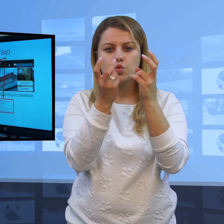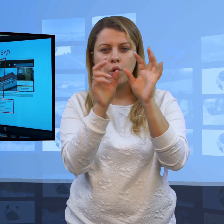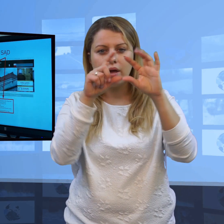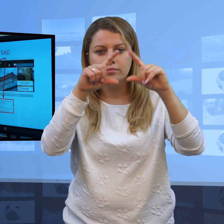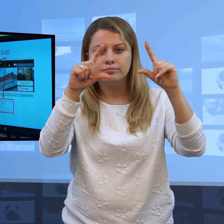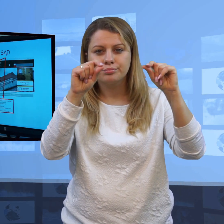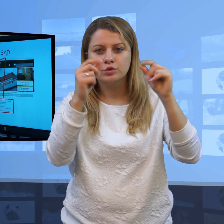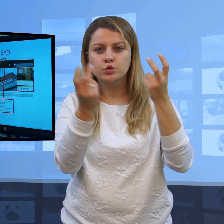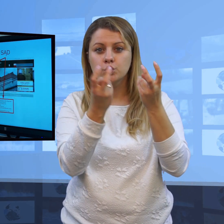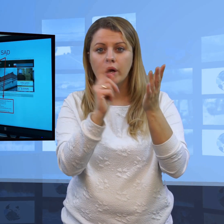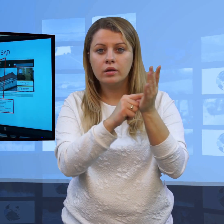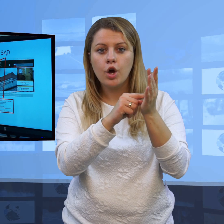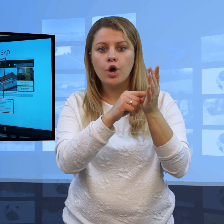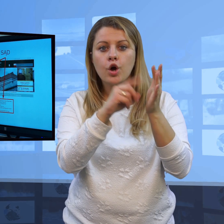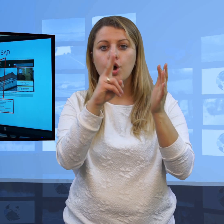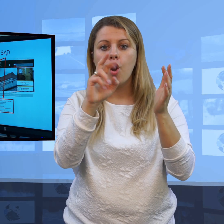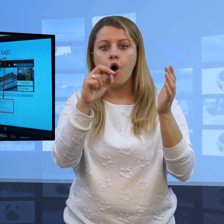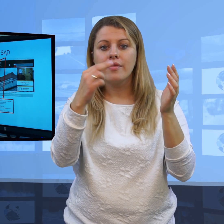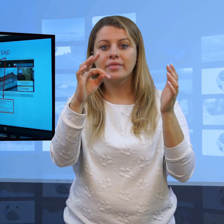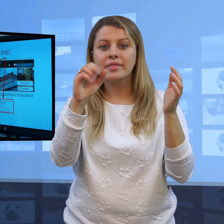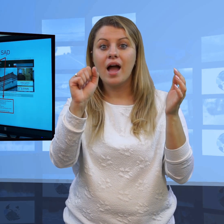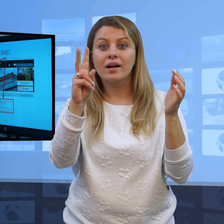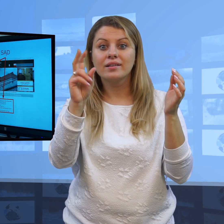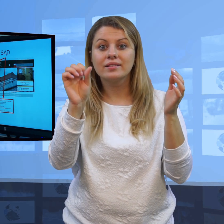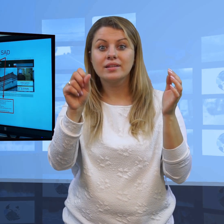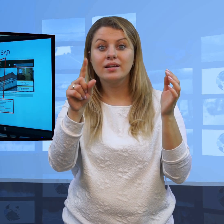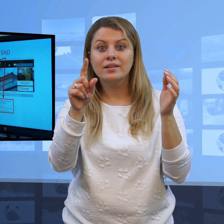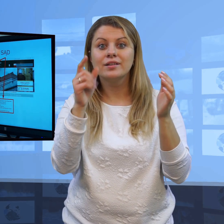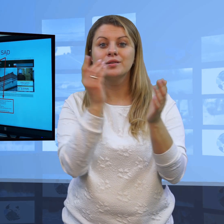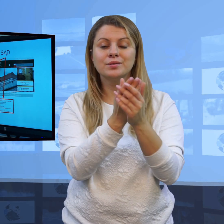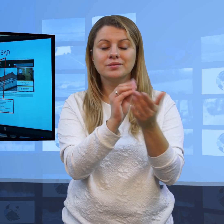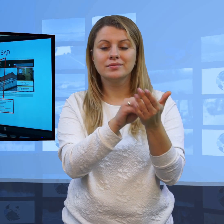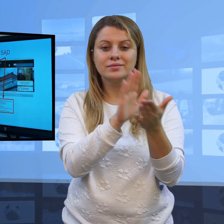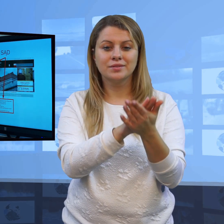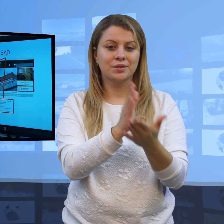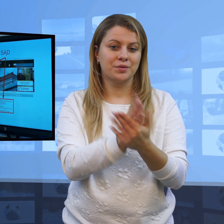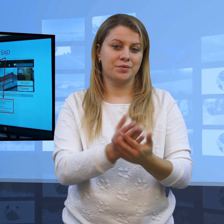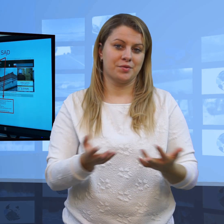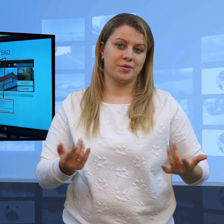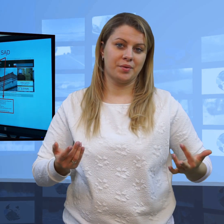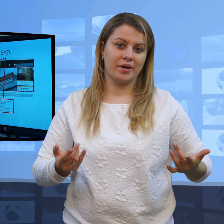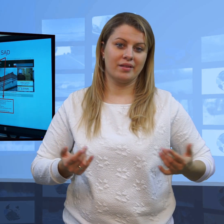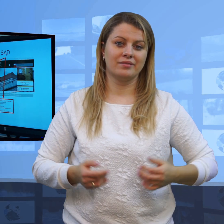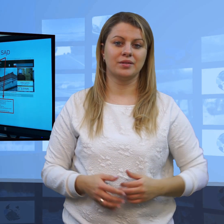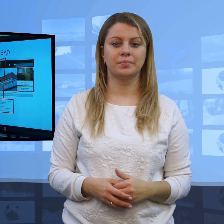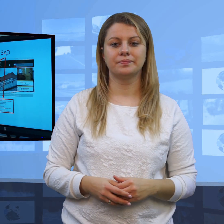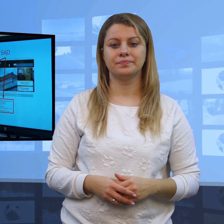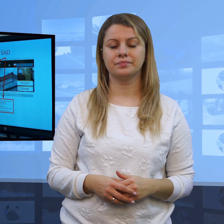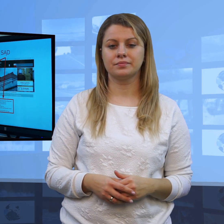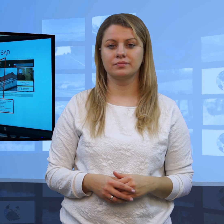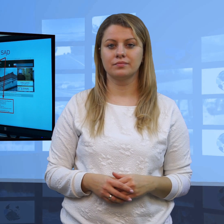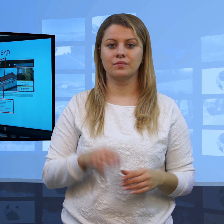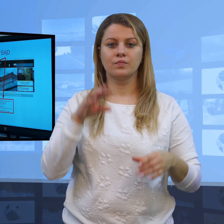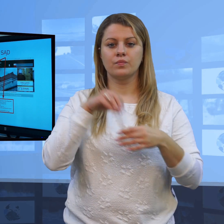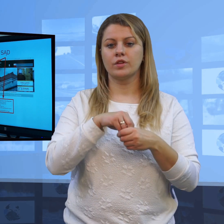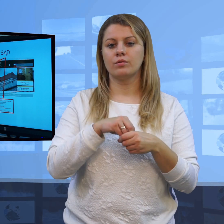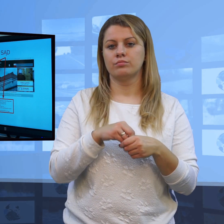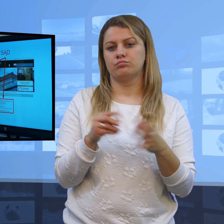przeszukania zasobów, więc w wyszukiwarce warto wpisać paswo rzecznik